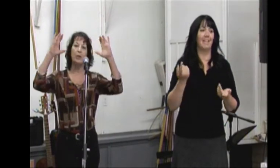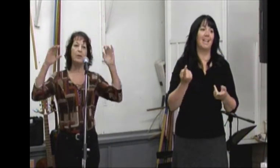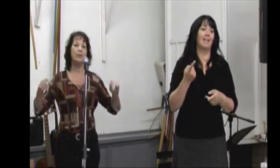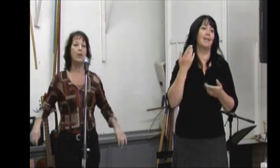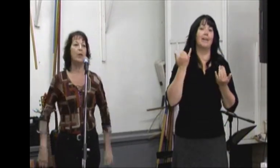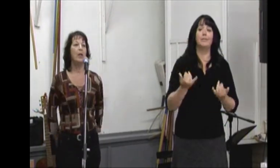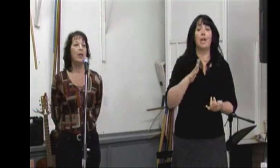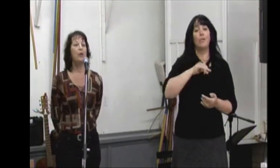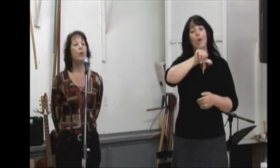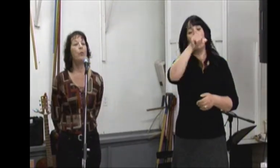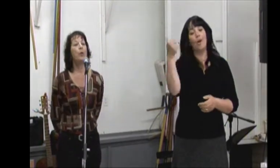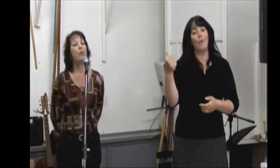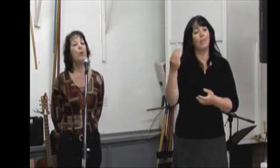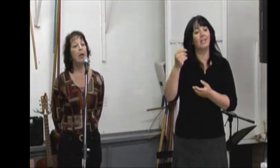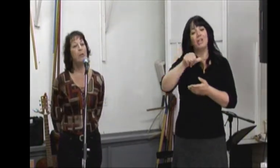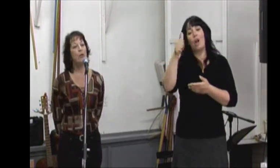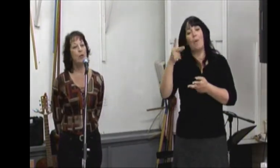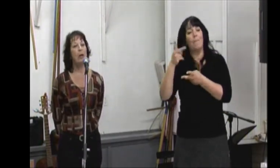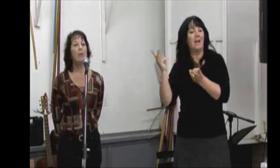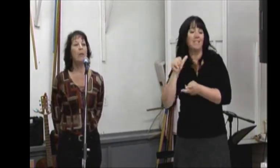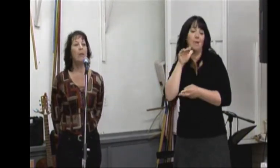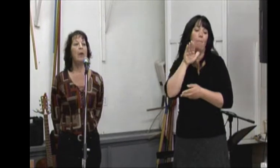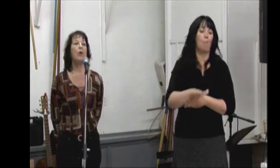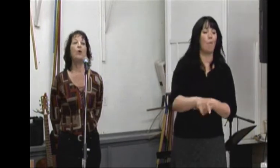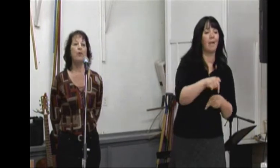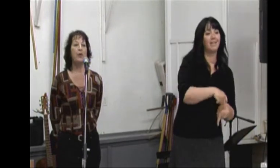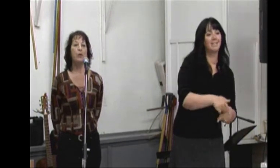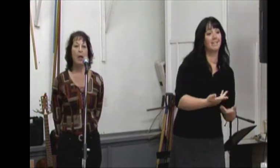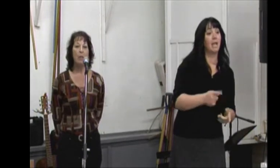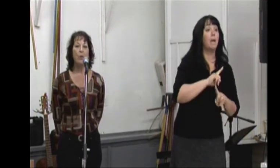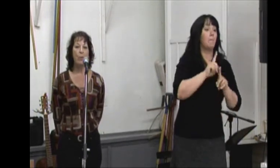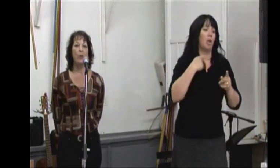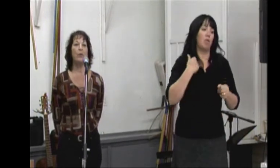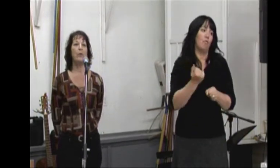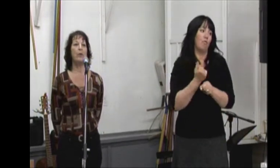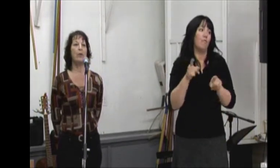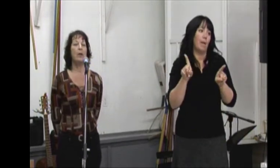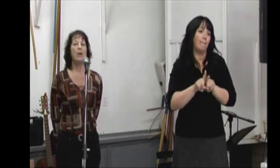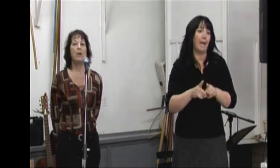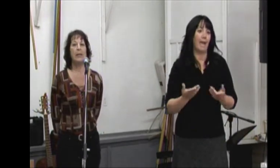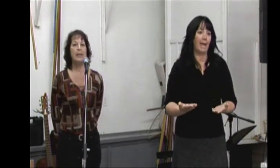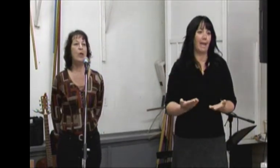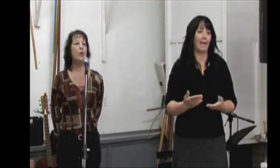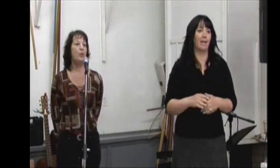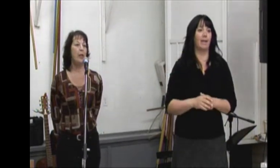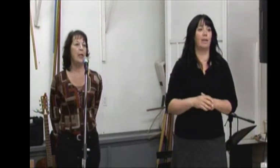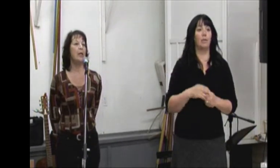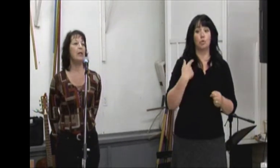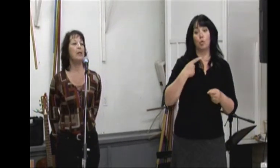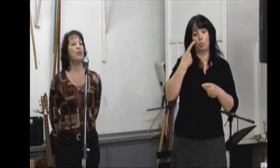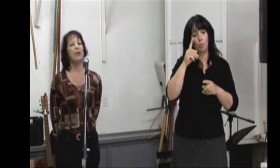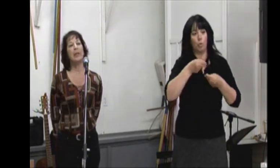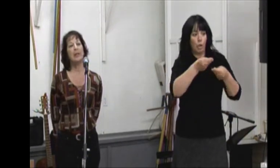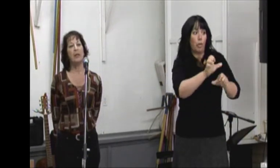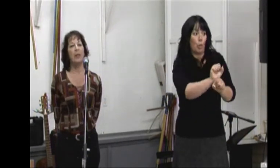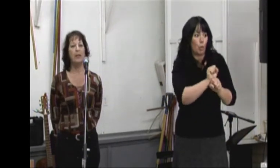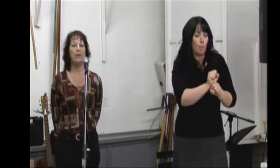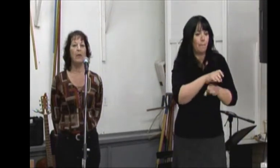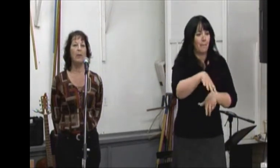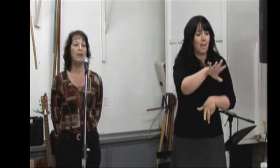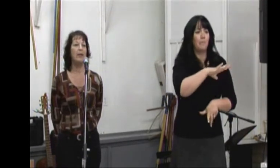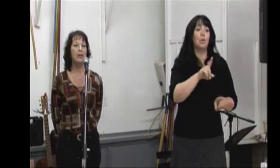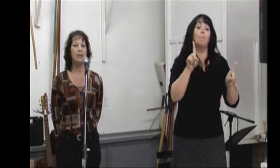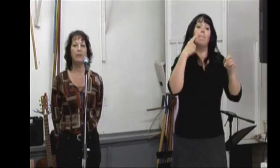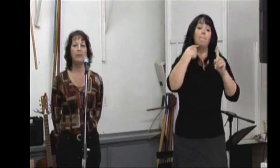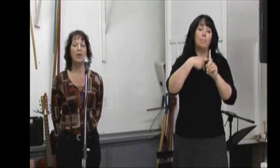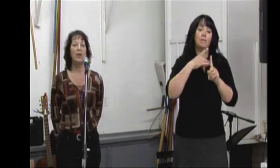des gadgets. fait qu'ils ont beaucoup moins besoin. Mais on en fait tout de même un peu. On les tient en tupé. C gens personnels